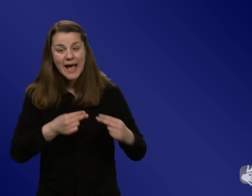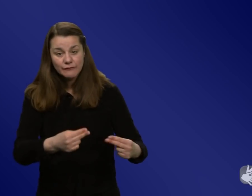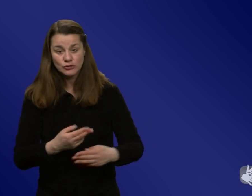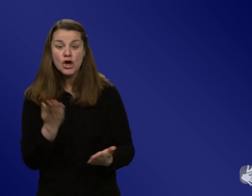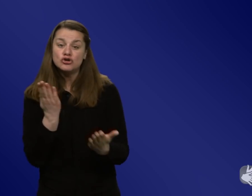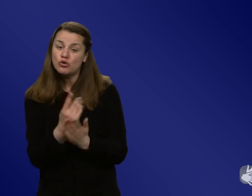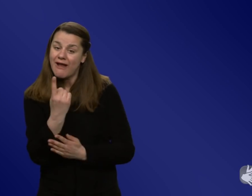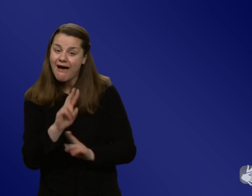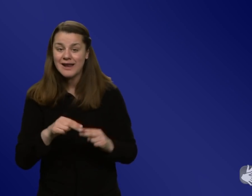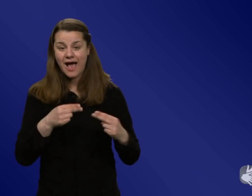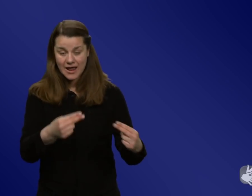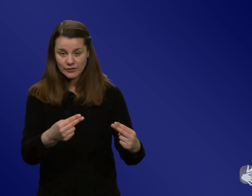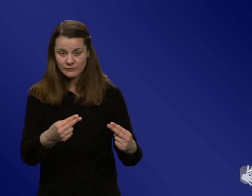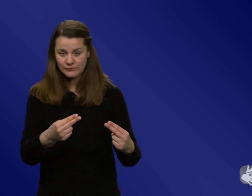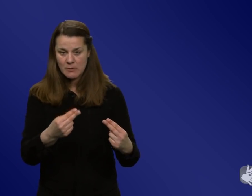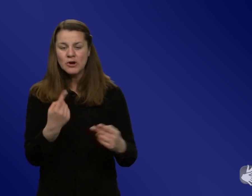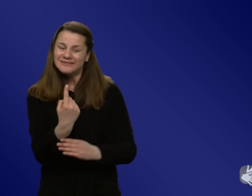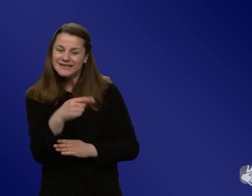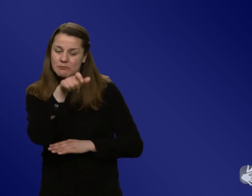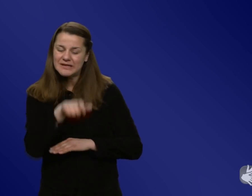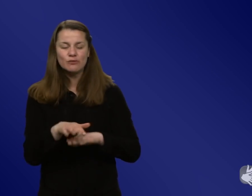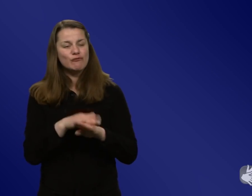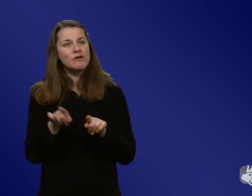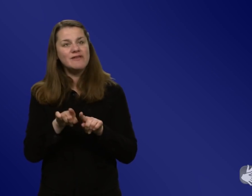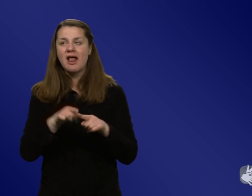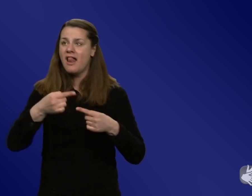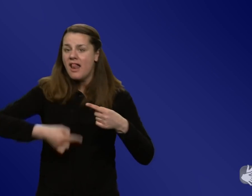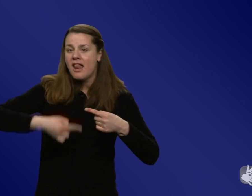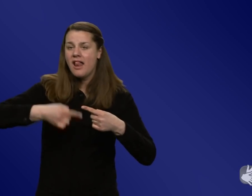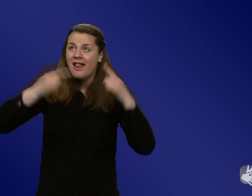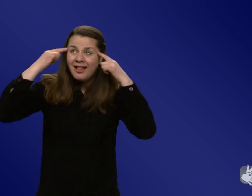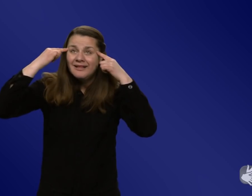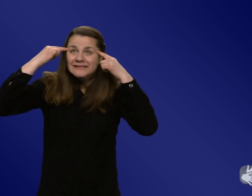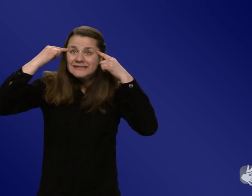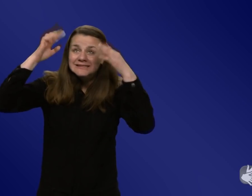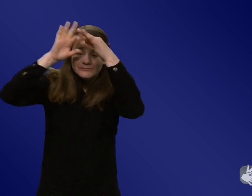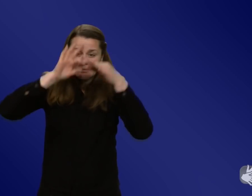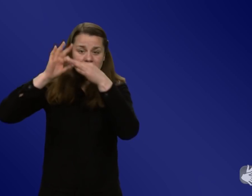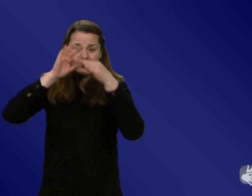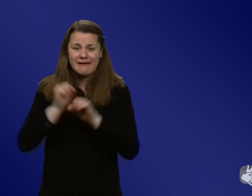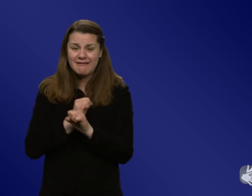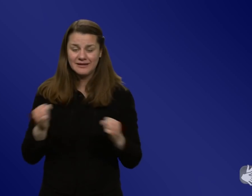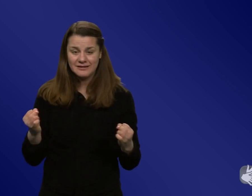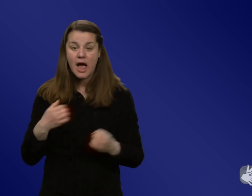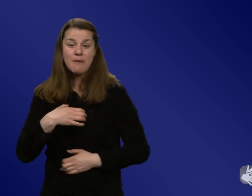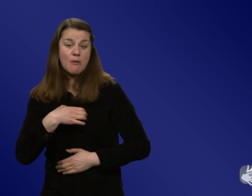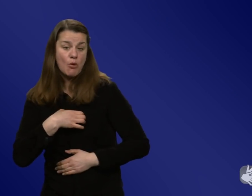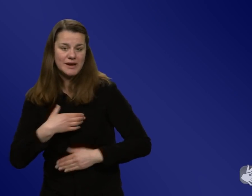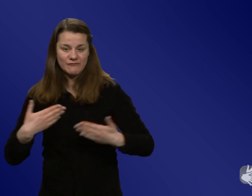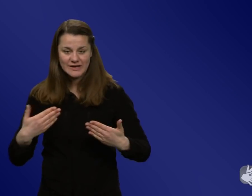schließt die Lücke in meinem Puzzle, was ich im Kopf habe. Und das Problem ist häufig, dass eben solche Verschwörungserzählungen